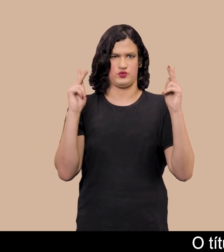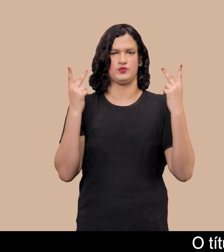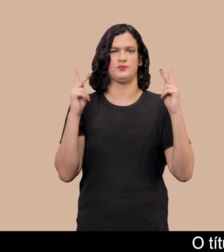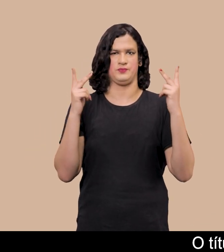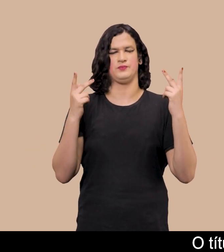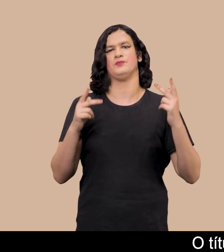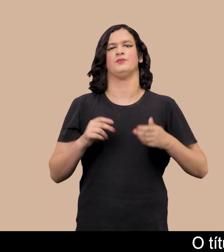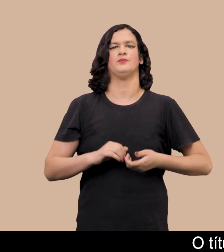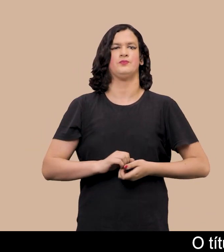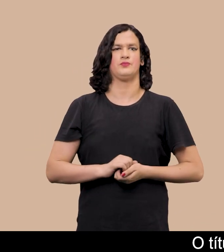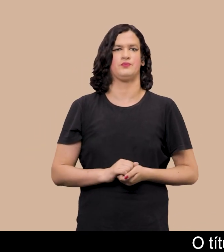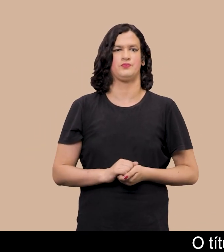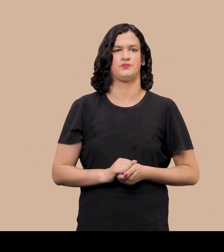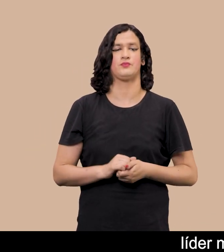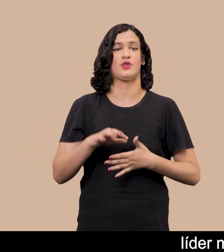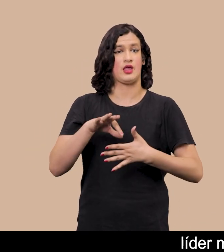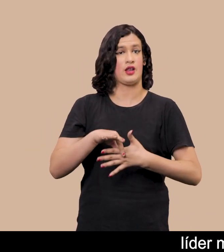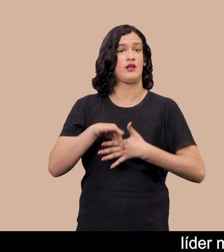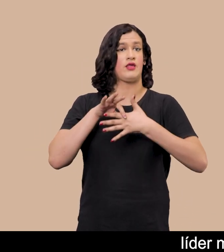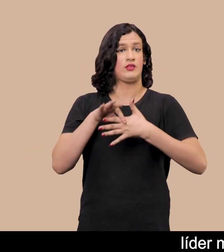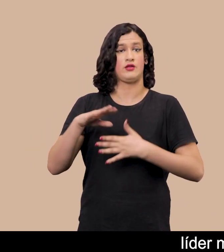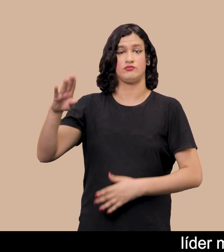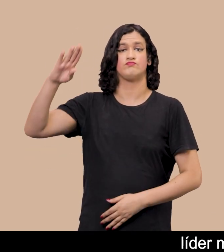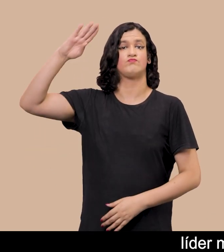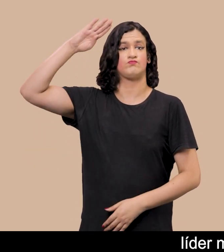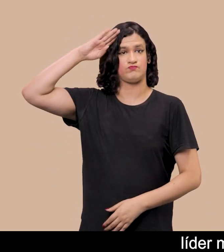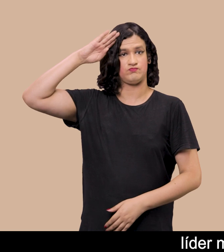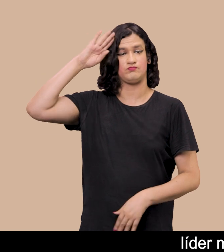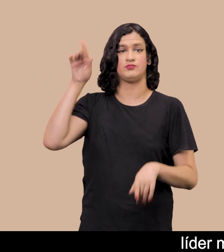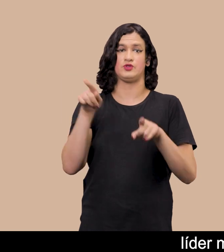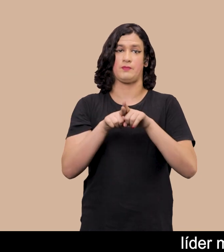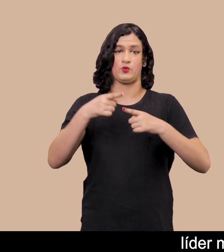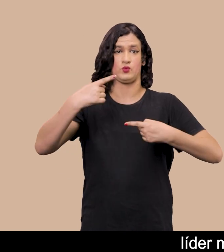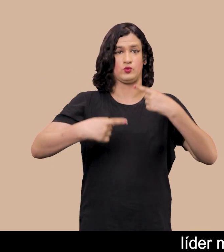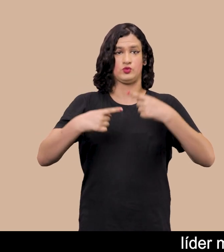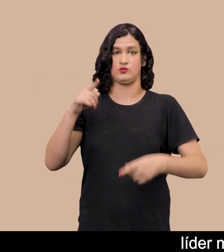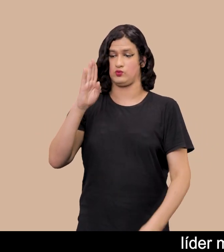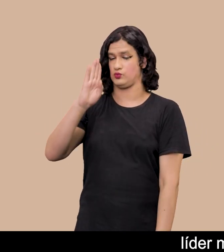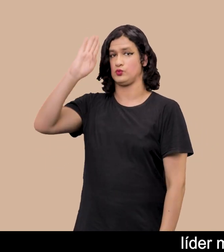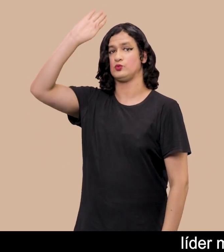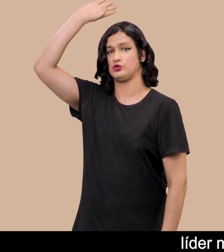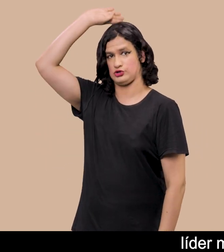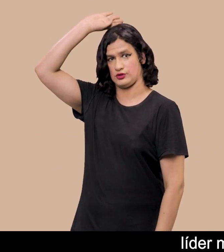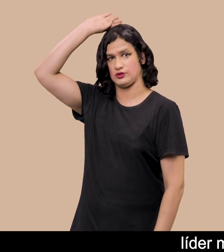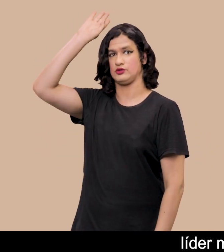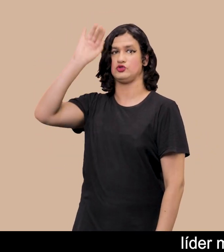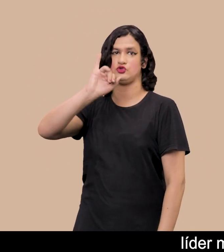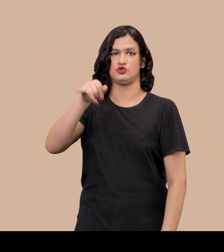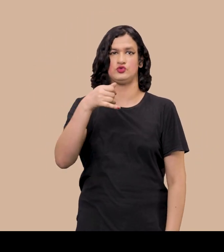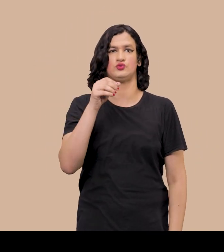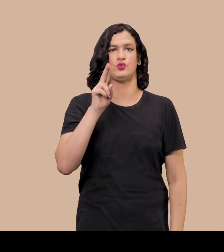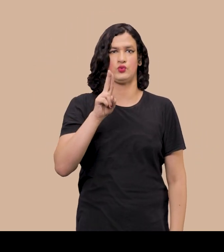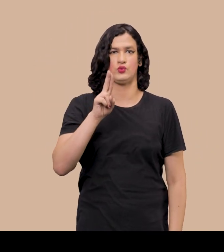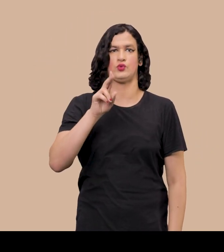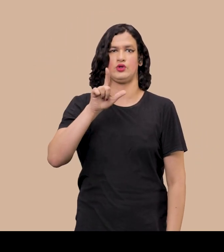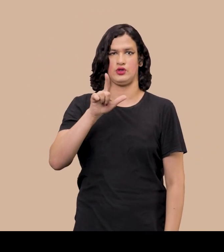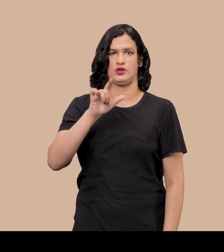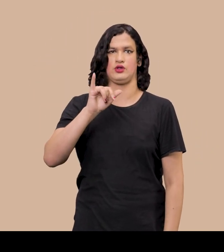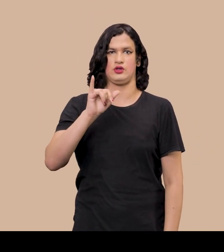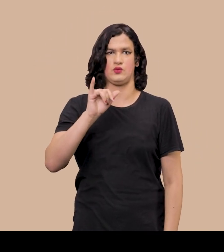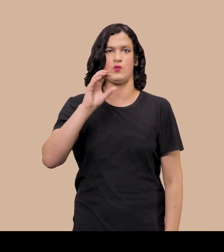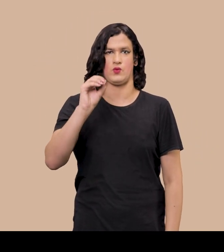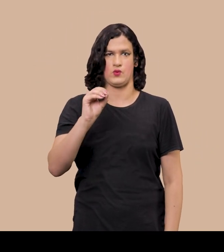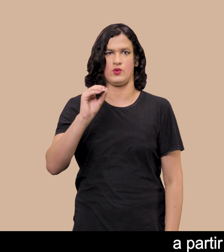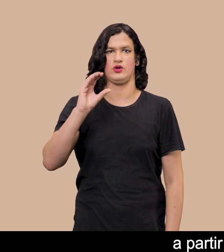uma passagem histórica de Júlio César Líder militar e político romano Que ao cruzar o rio Rubicão Considerou ter